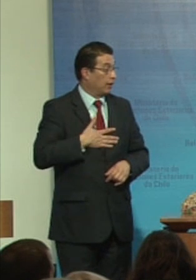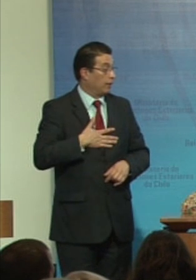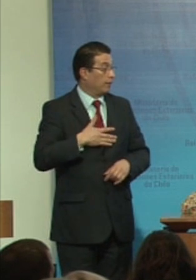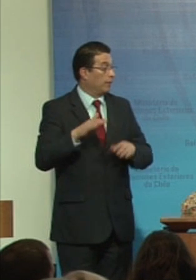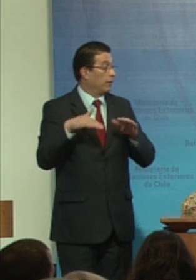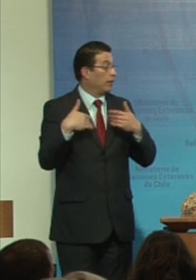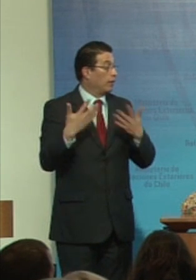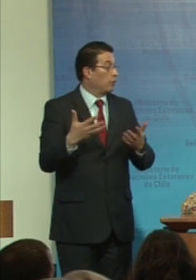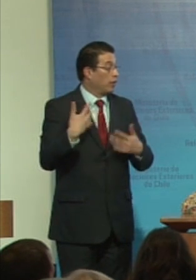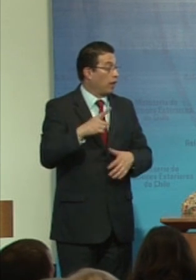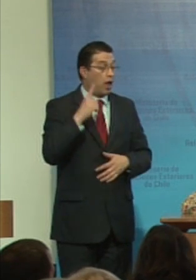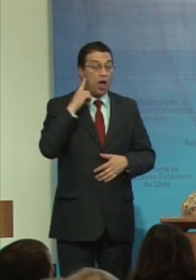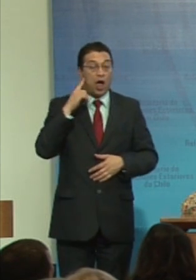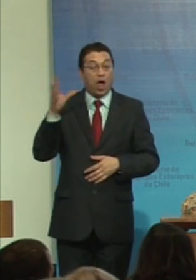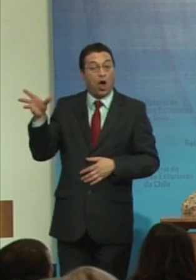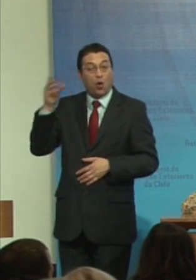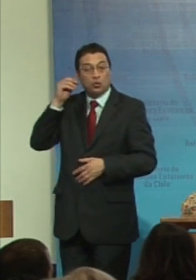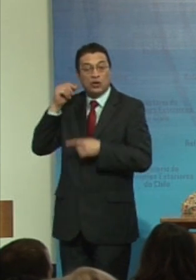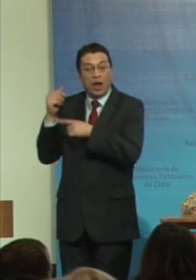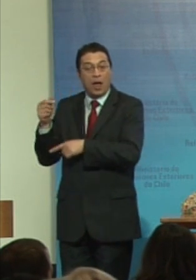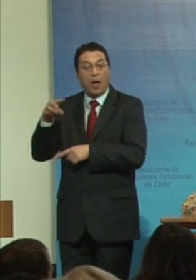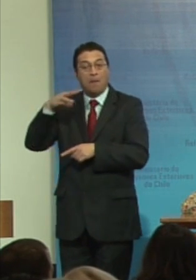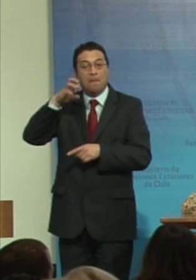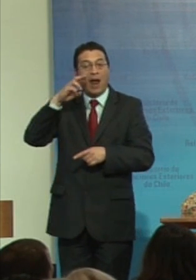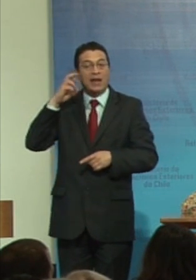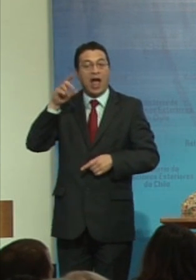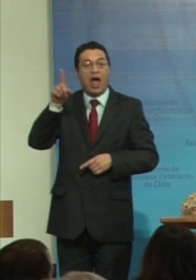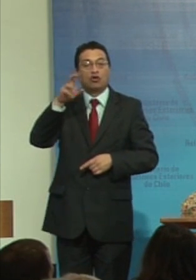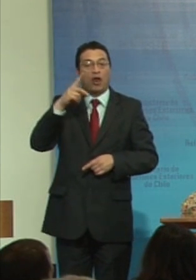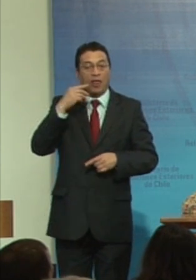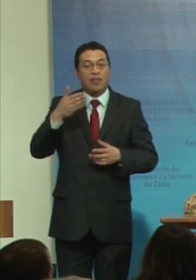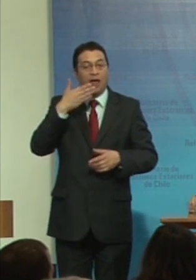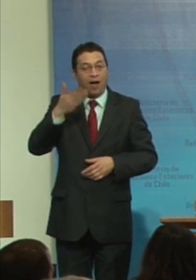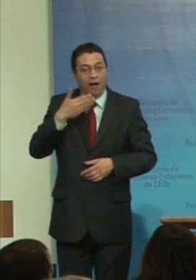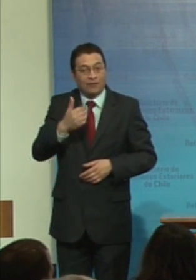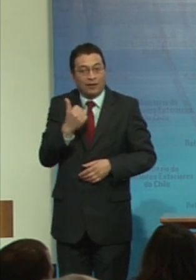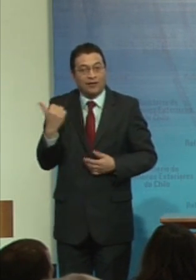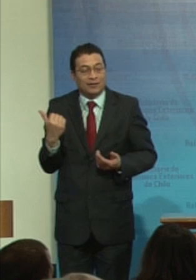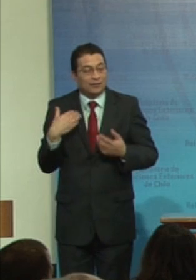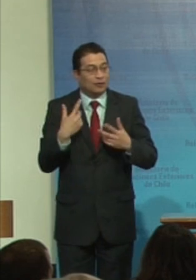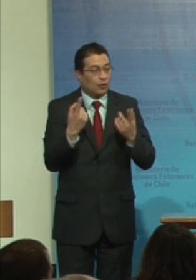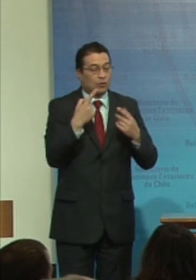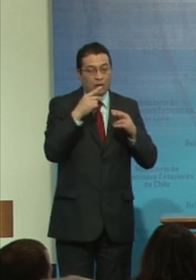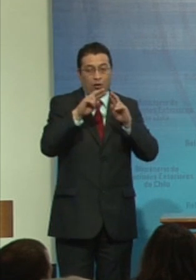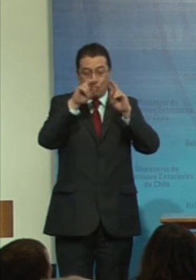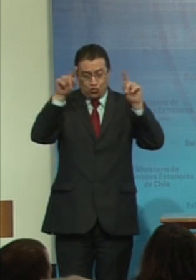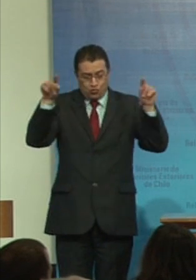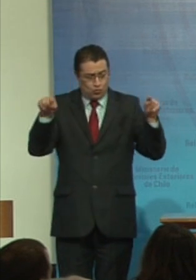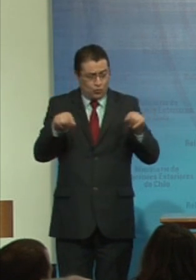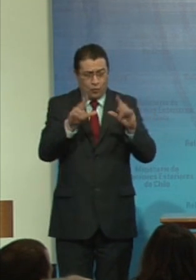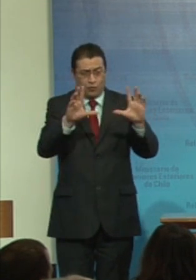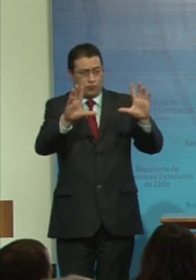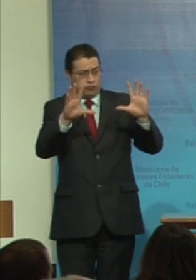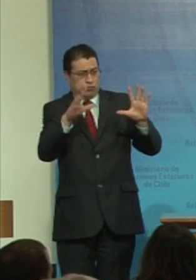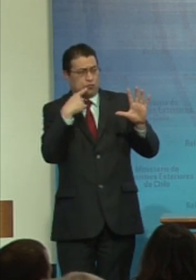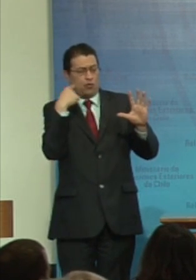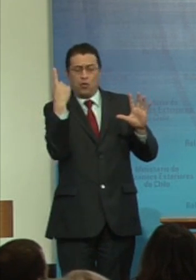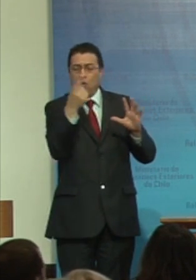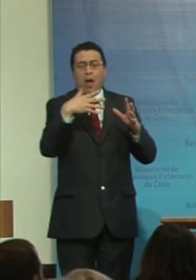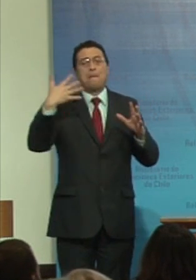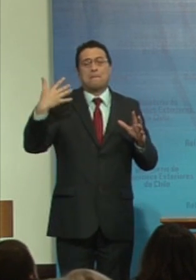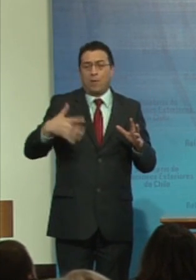después de escuchar a María Soledad que nos da un cuadro tan importante y tan